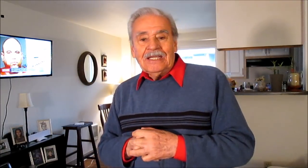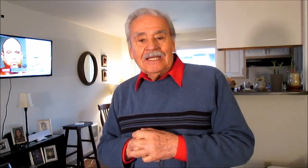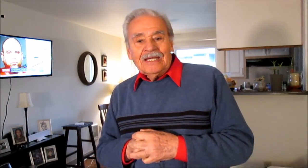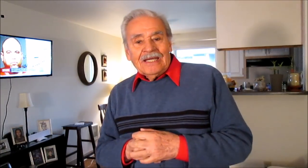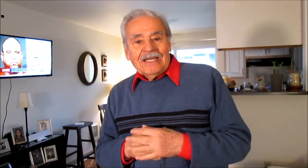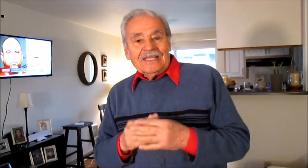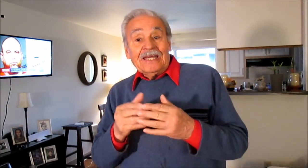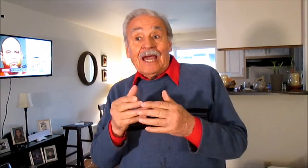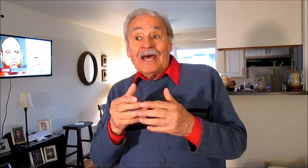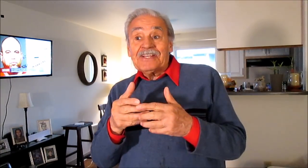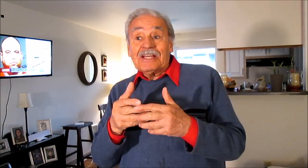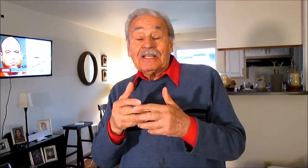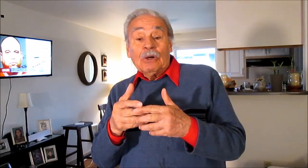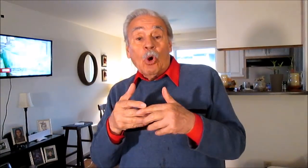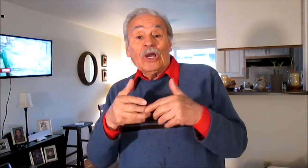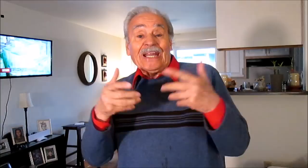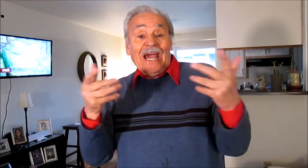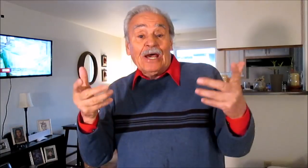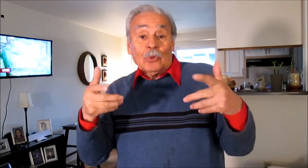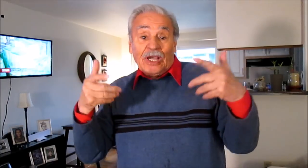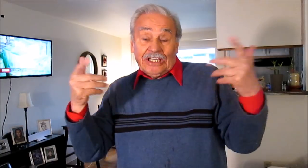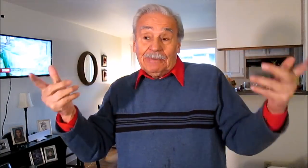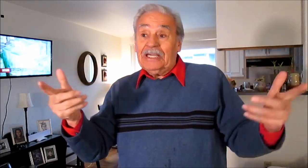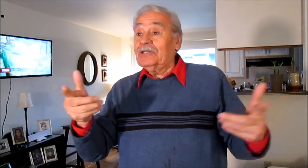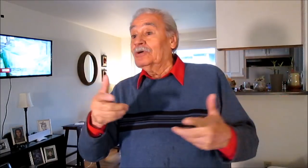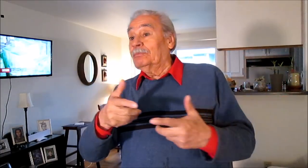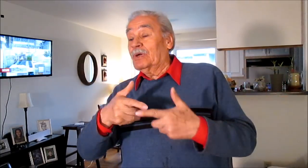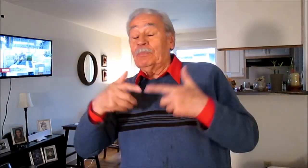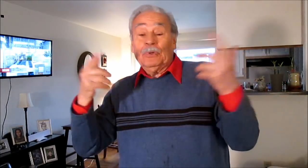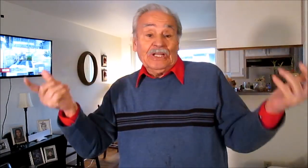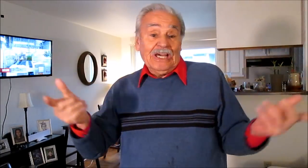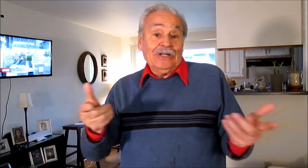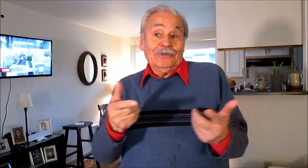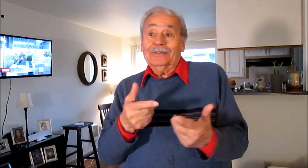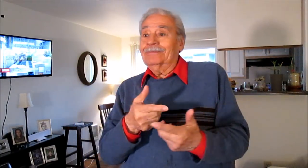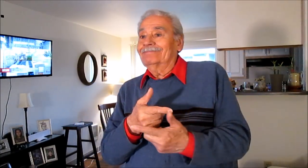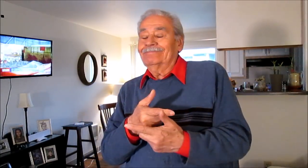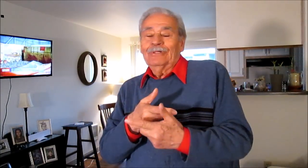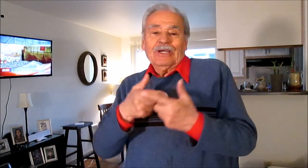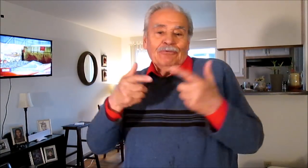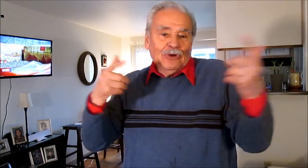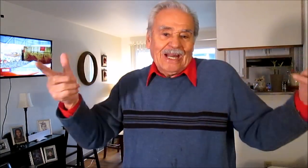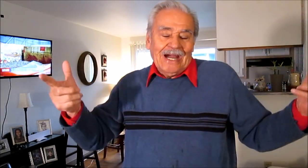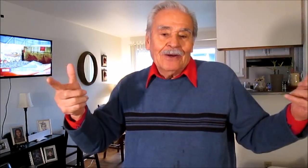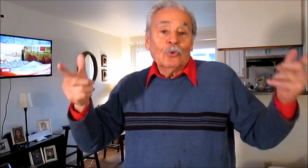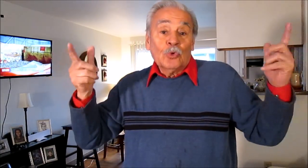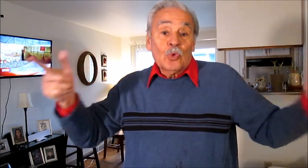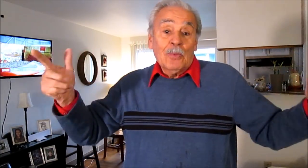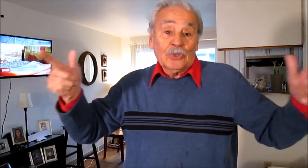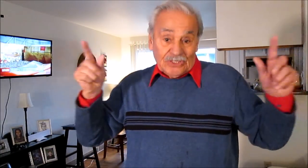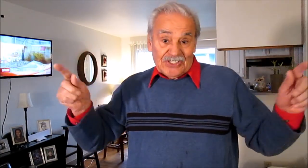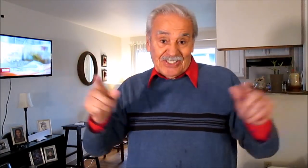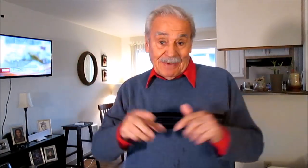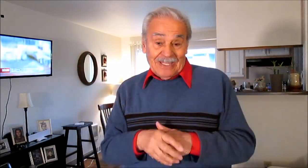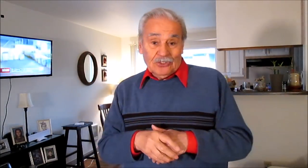de hacer o crear o escribir o proponer o lo que fuera un nuevo testamento